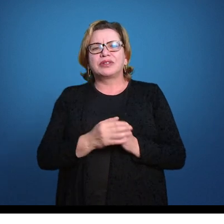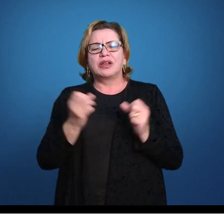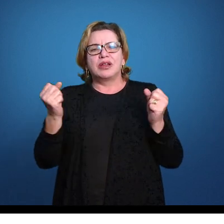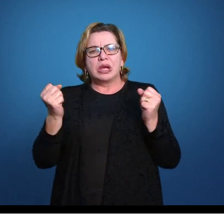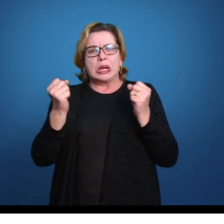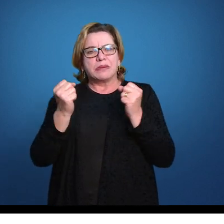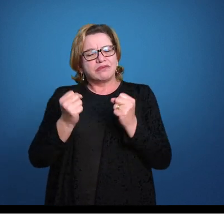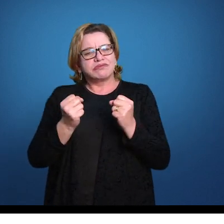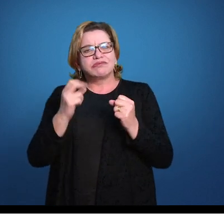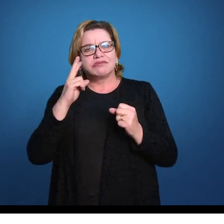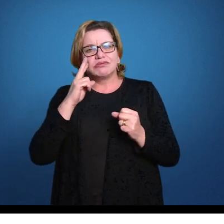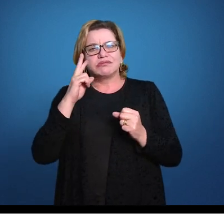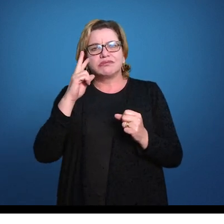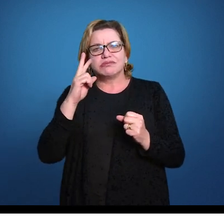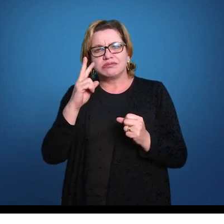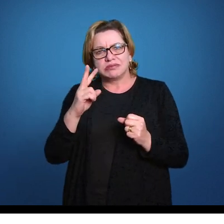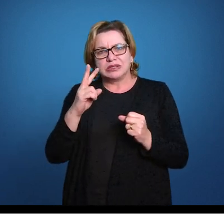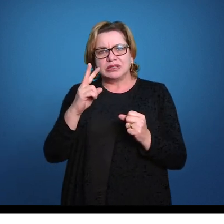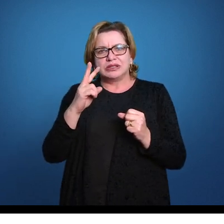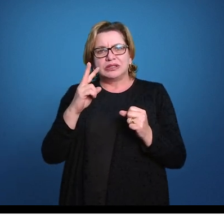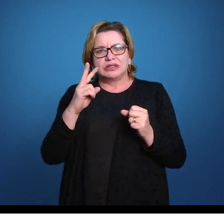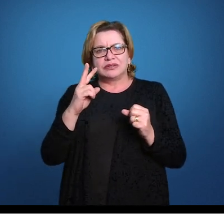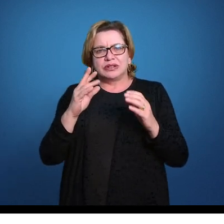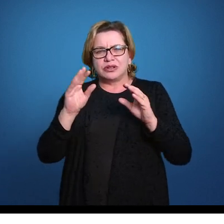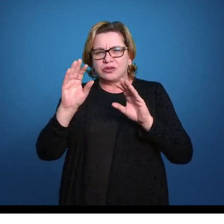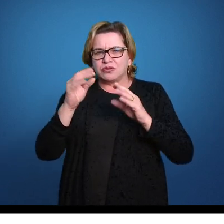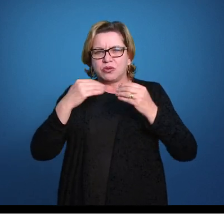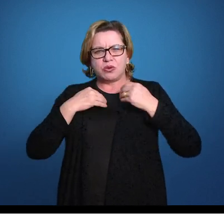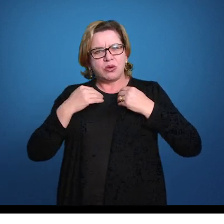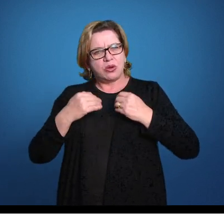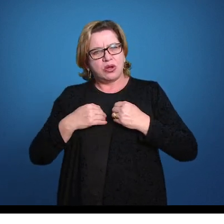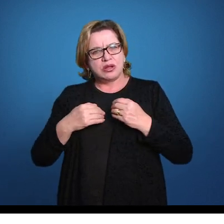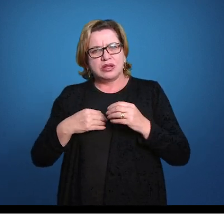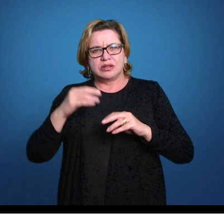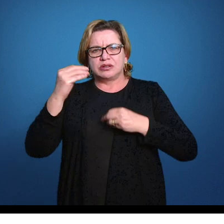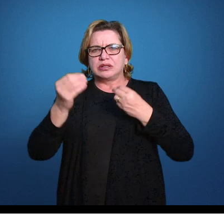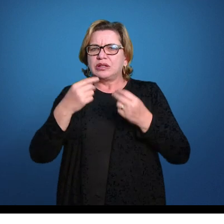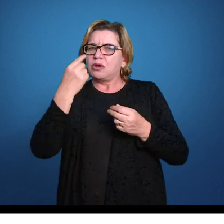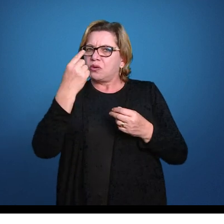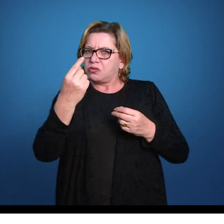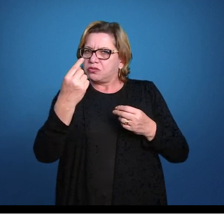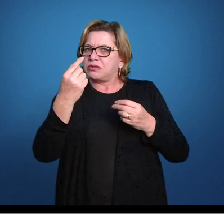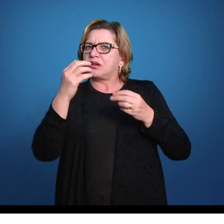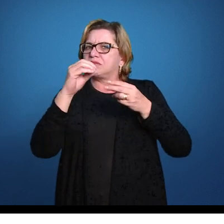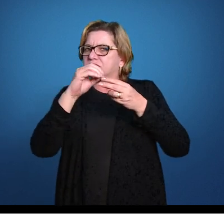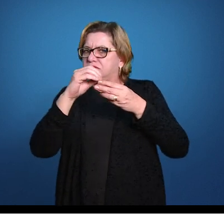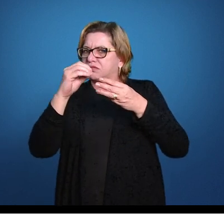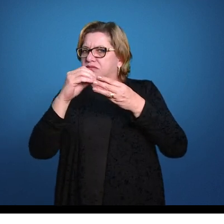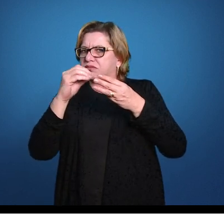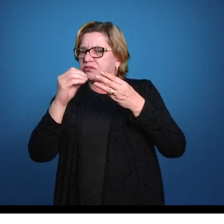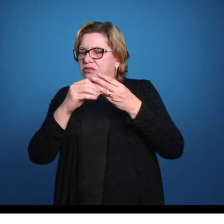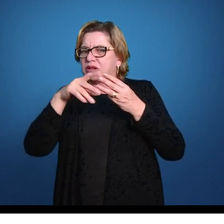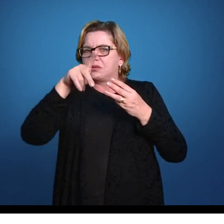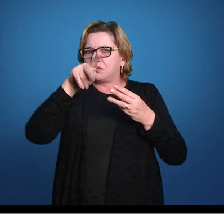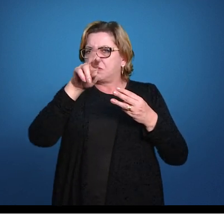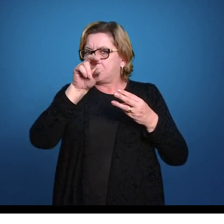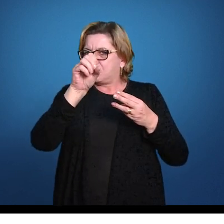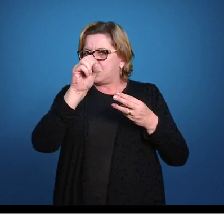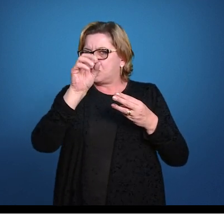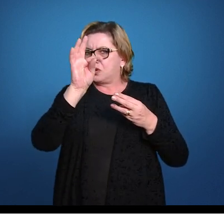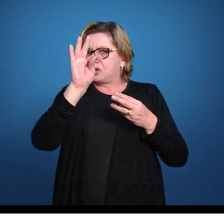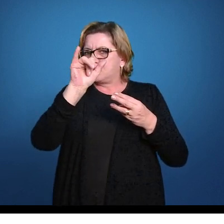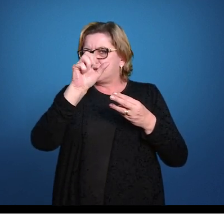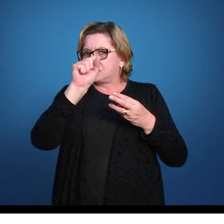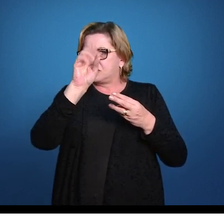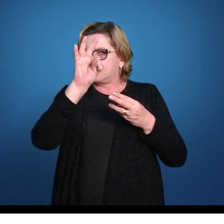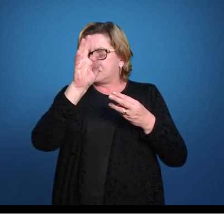os organismos então que são unicelulares, que a gente chama então de organismos protistas né, temos protistas